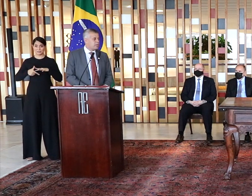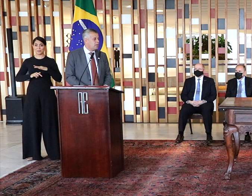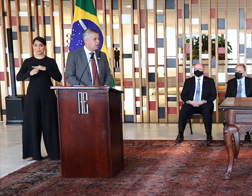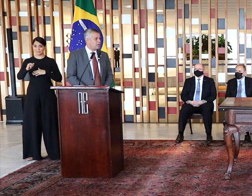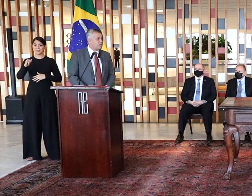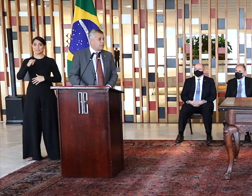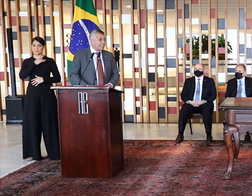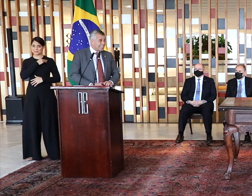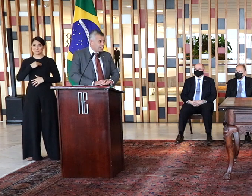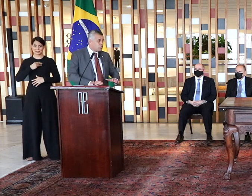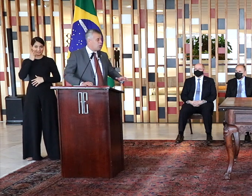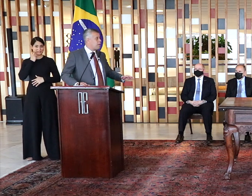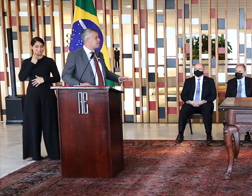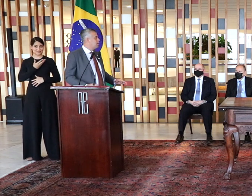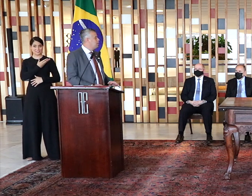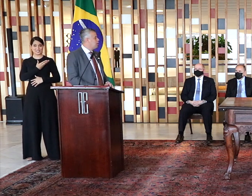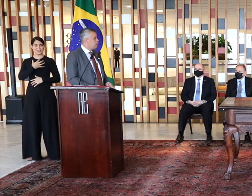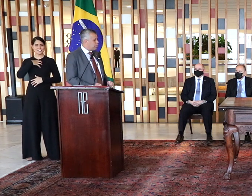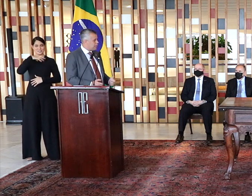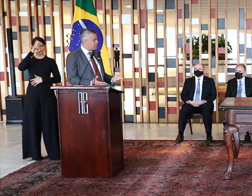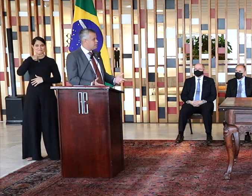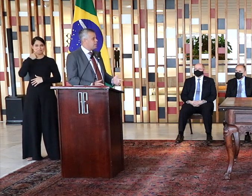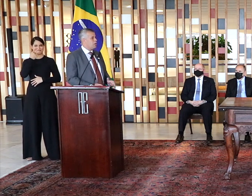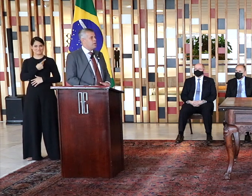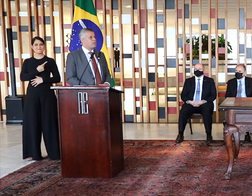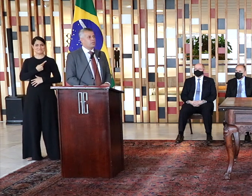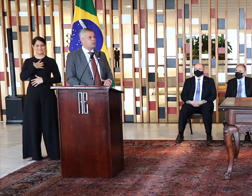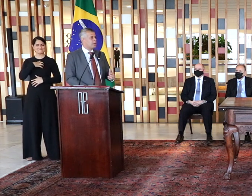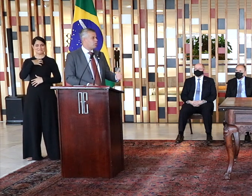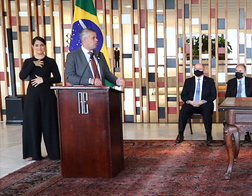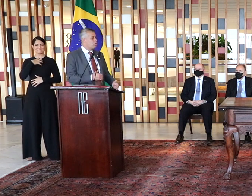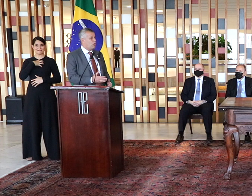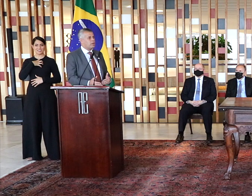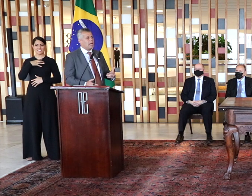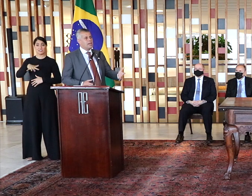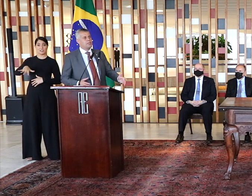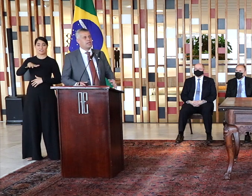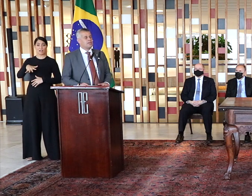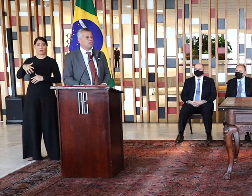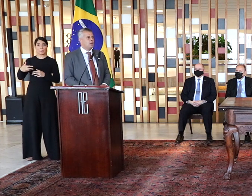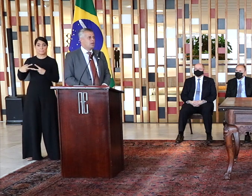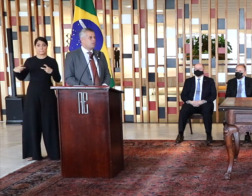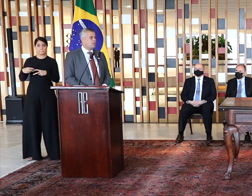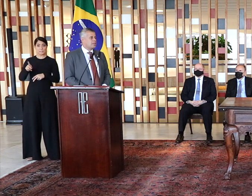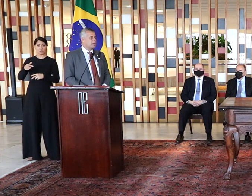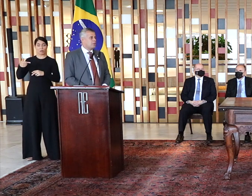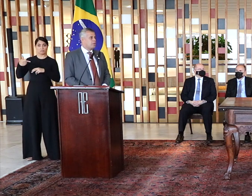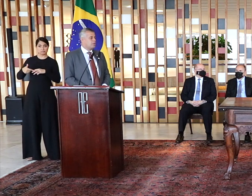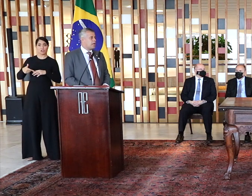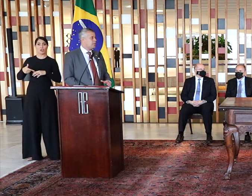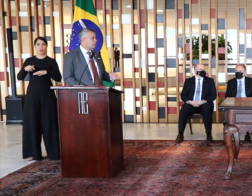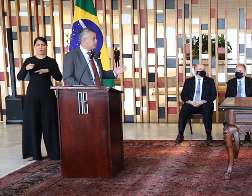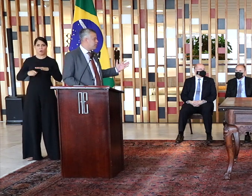próprio de ser está fazendo uma transformação e potencializando realmente o setor de petróleo, óleo, gás e mineração com grande